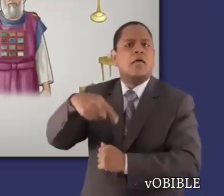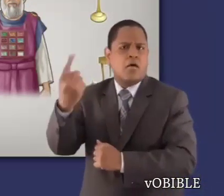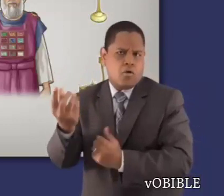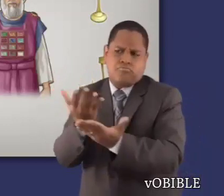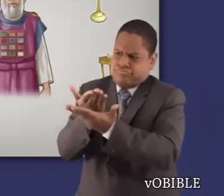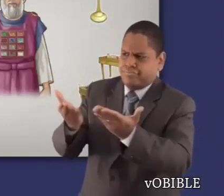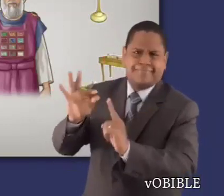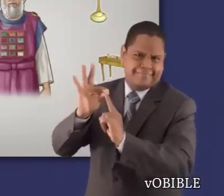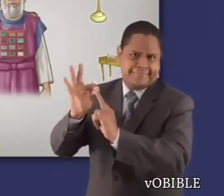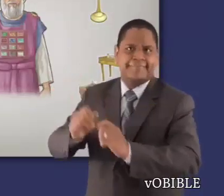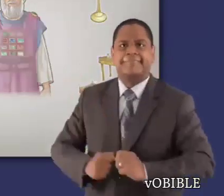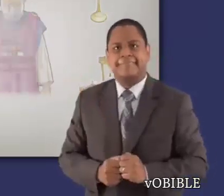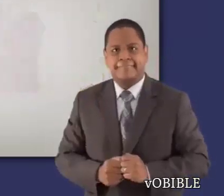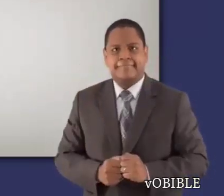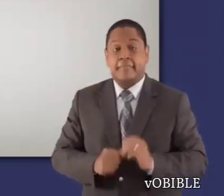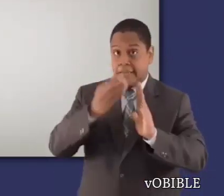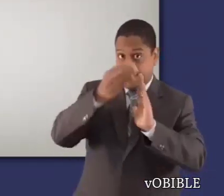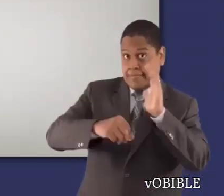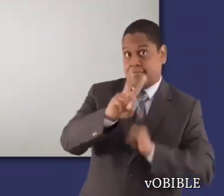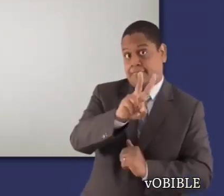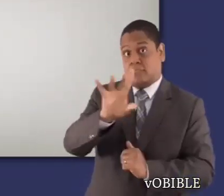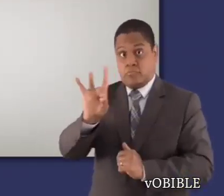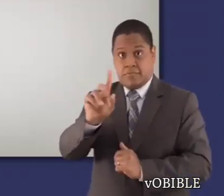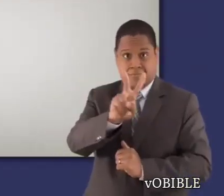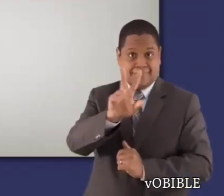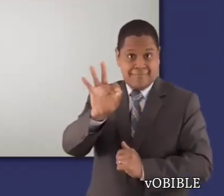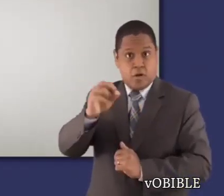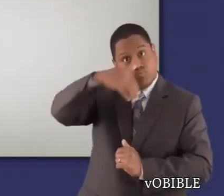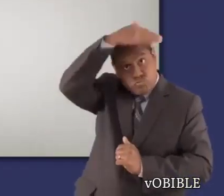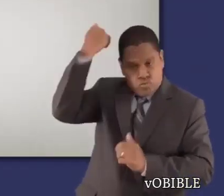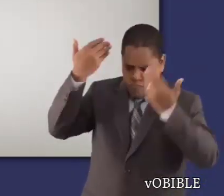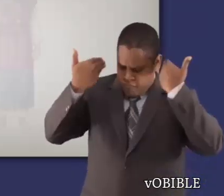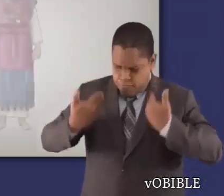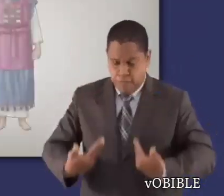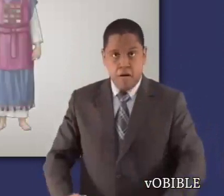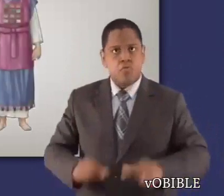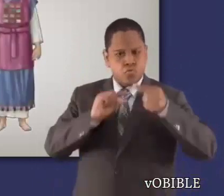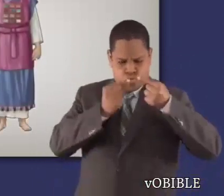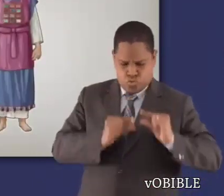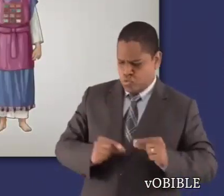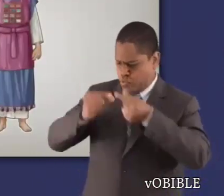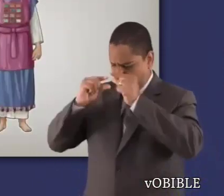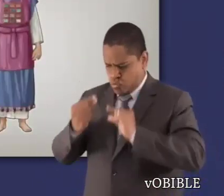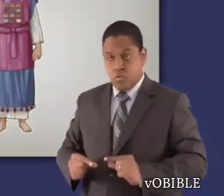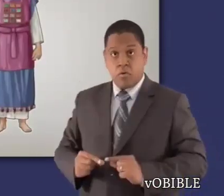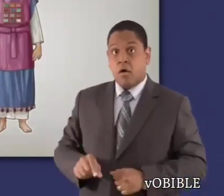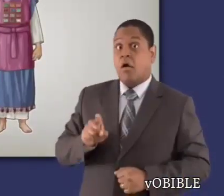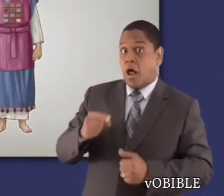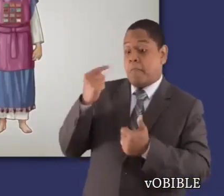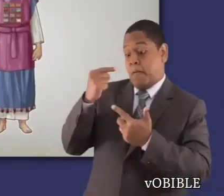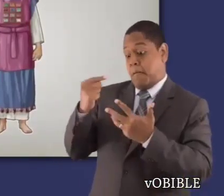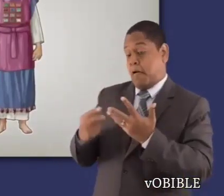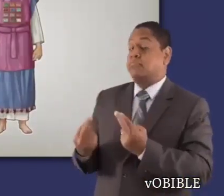de otros objetos sagrados. Los capítulos 28 y 29 se centran en la vestimenta de los sacerdotes